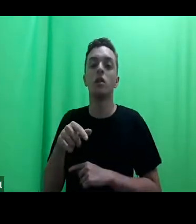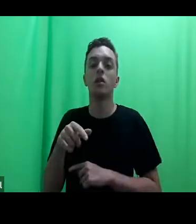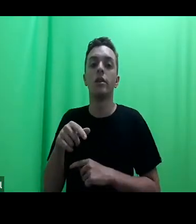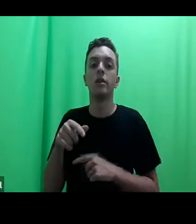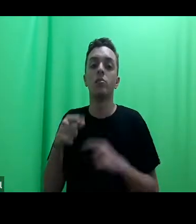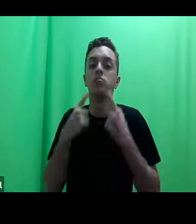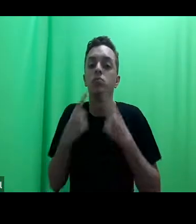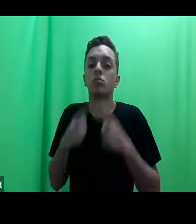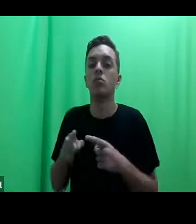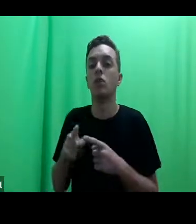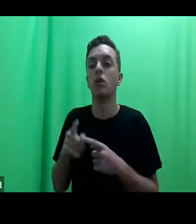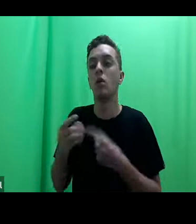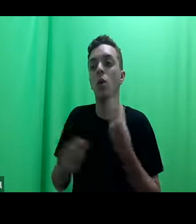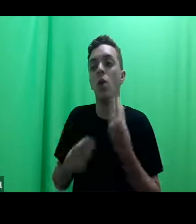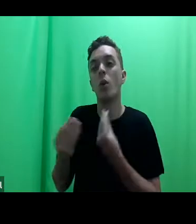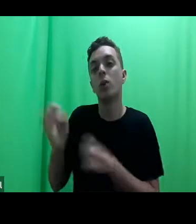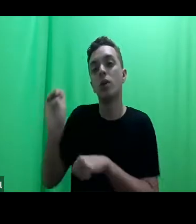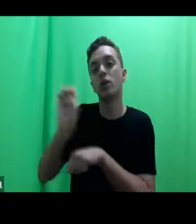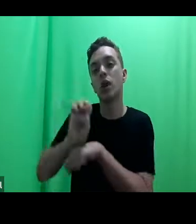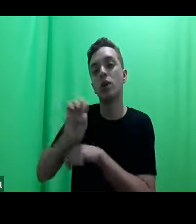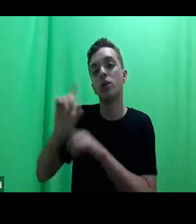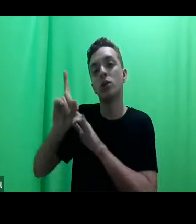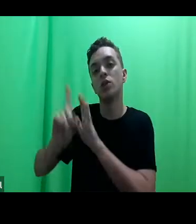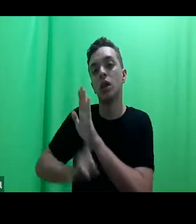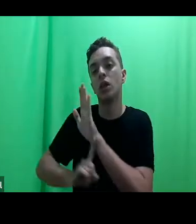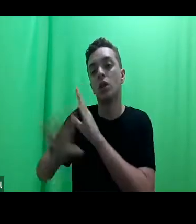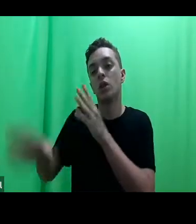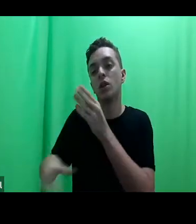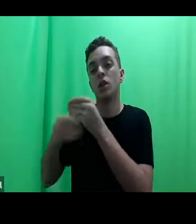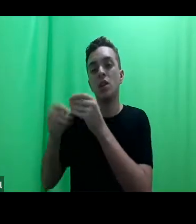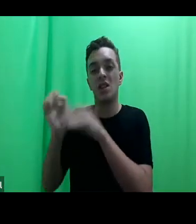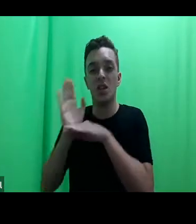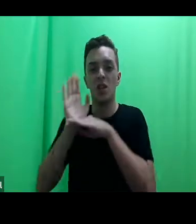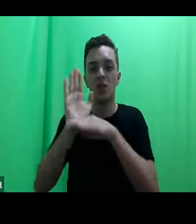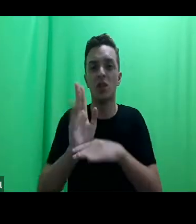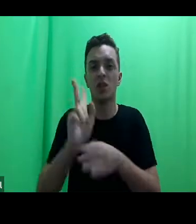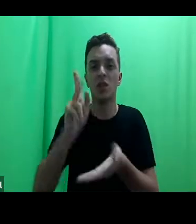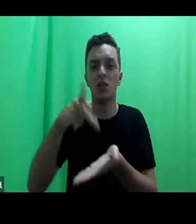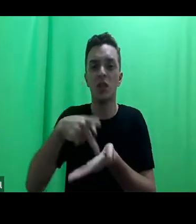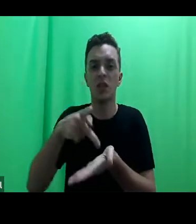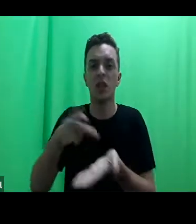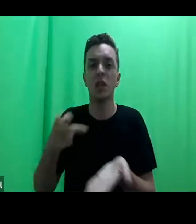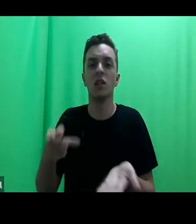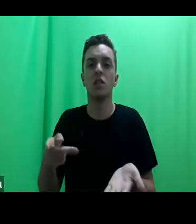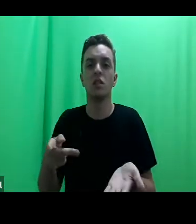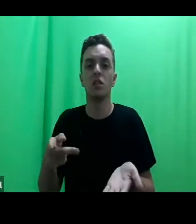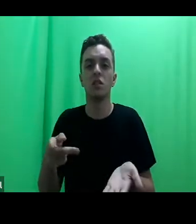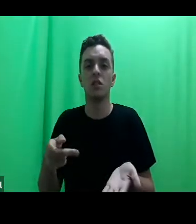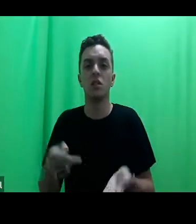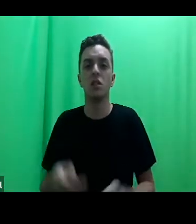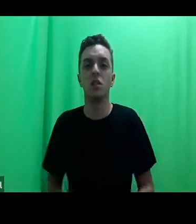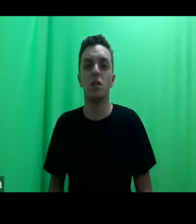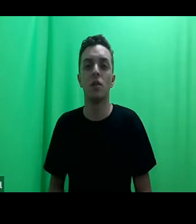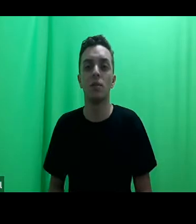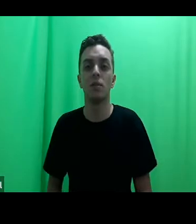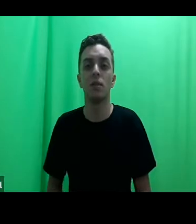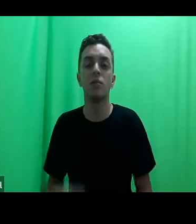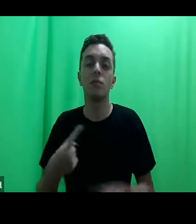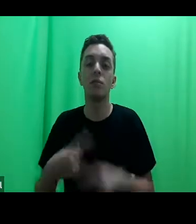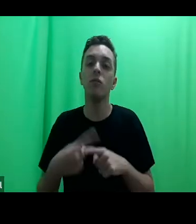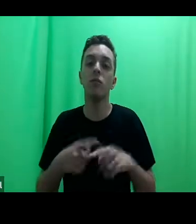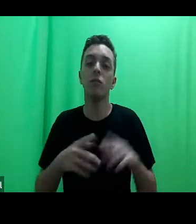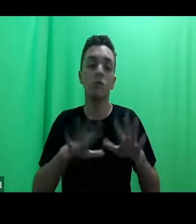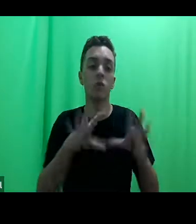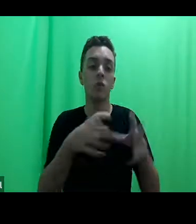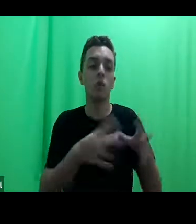e o direito contribuem para a desumanização de determinados grupos. Não se trata apenas de uma